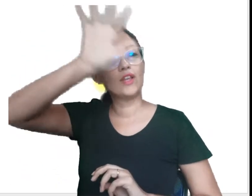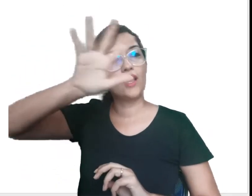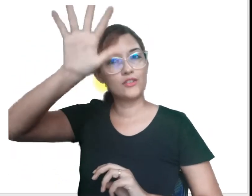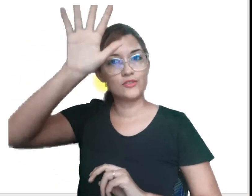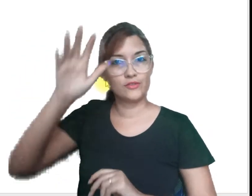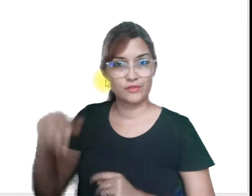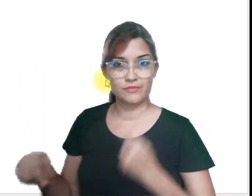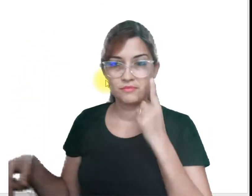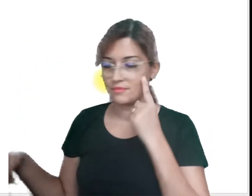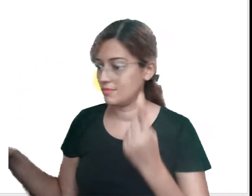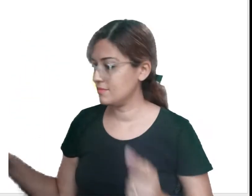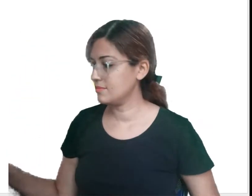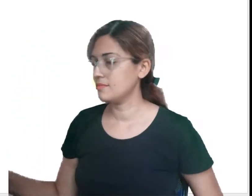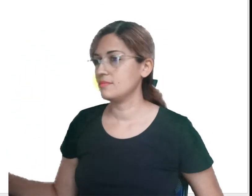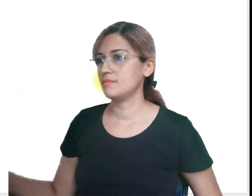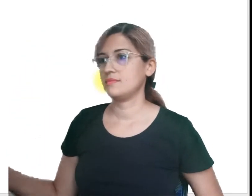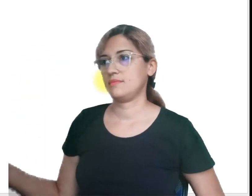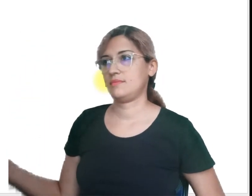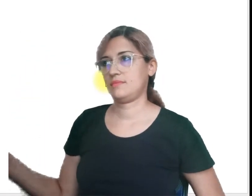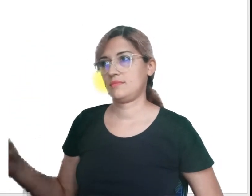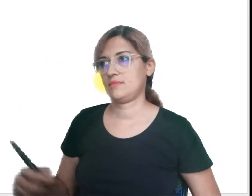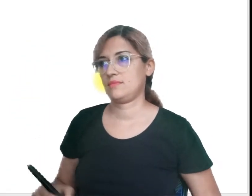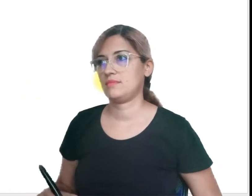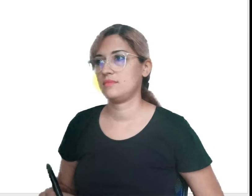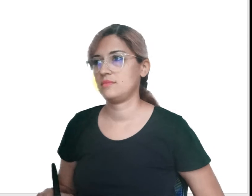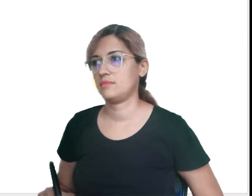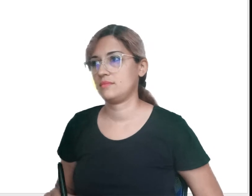Então, veja. A preposição, né? Contraída, do.